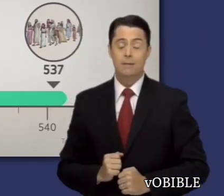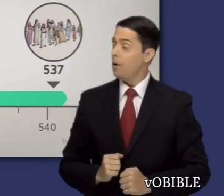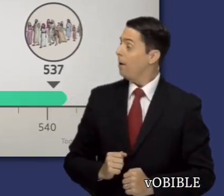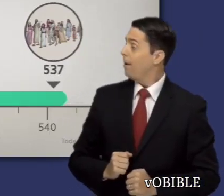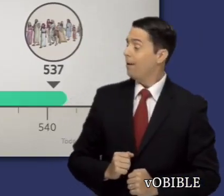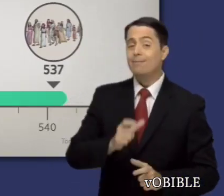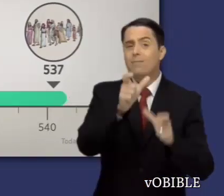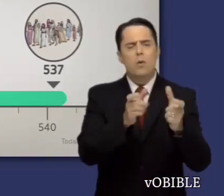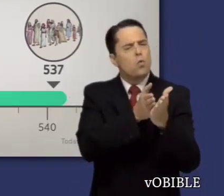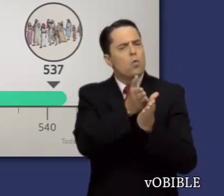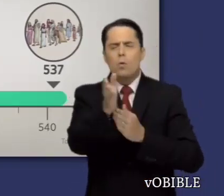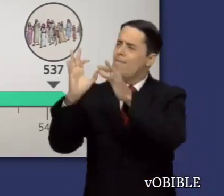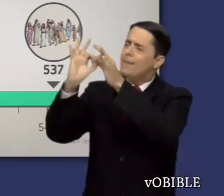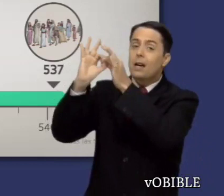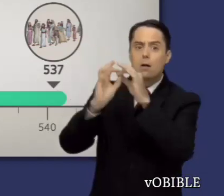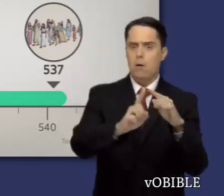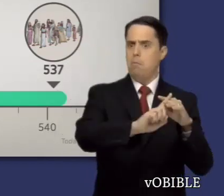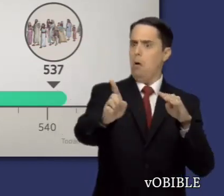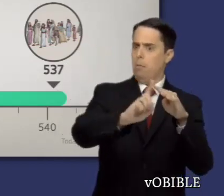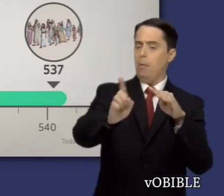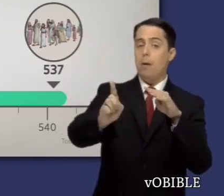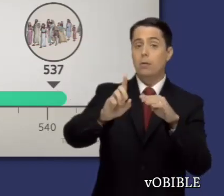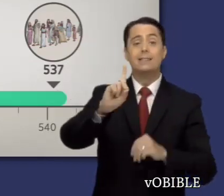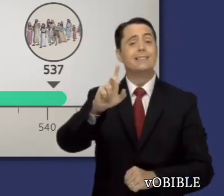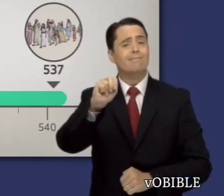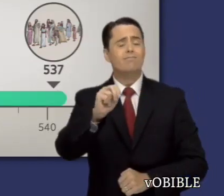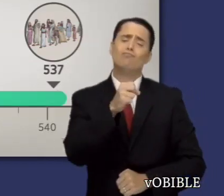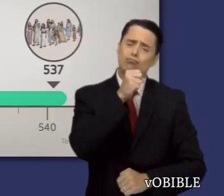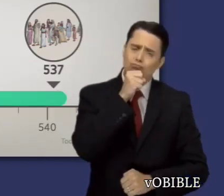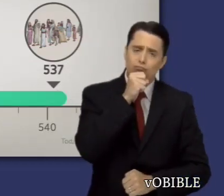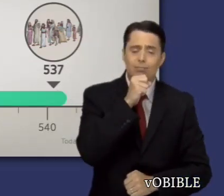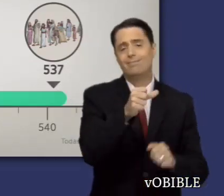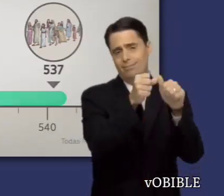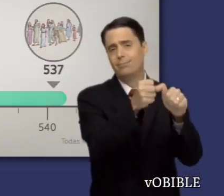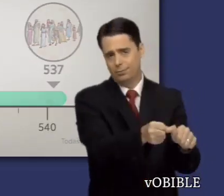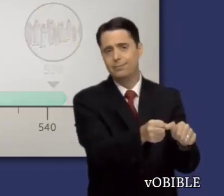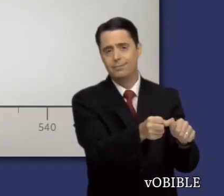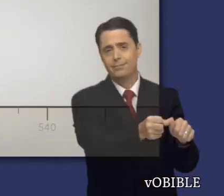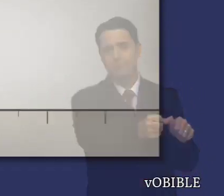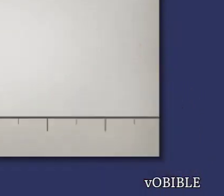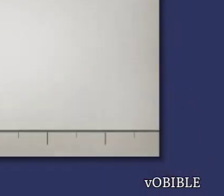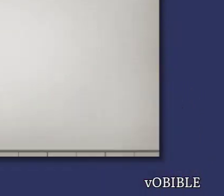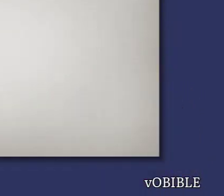Sin embargo, él no estuvo entre los que regresaron a Jerusalén, tal vez debido a su edad avanzada.